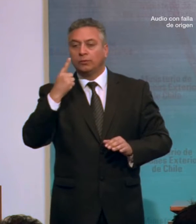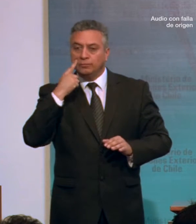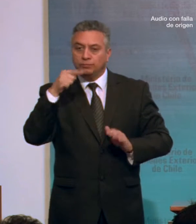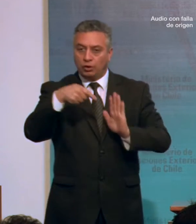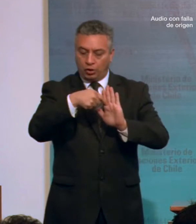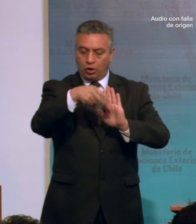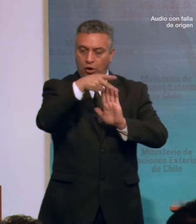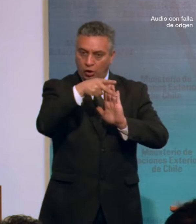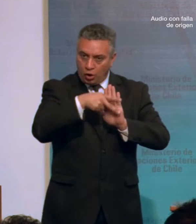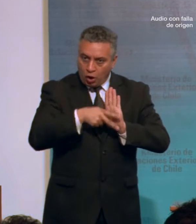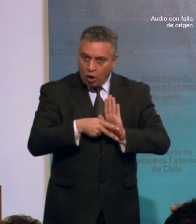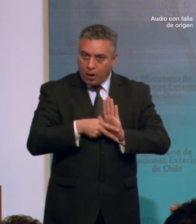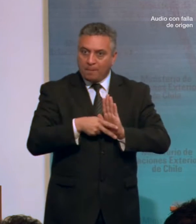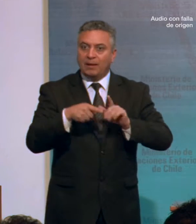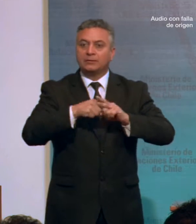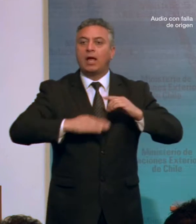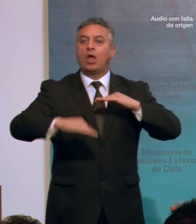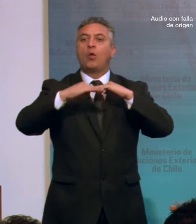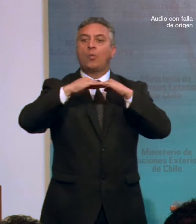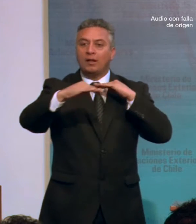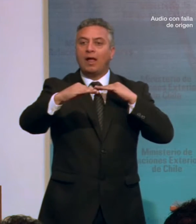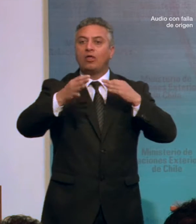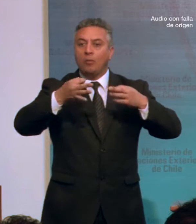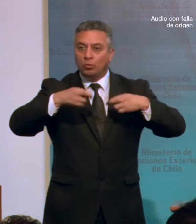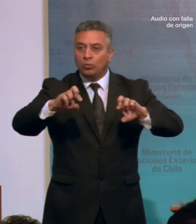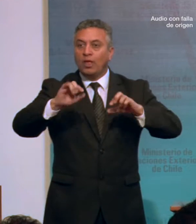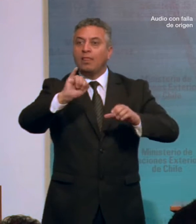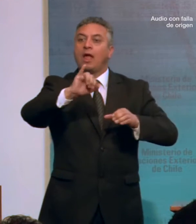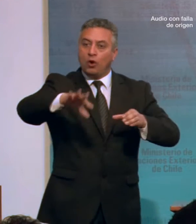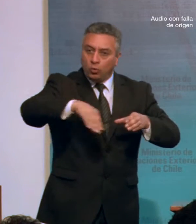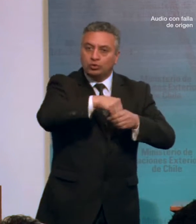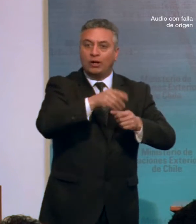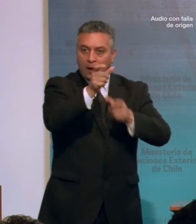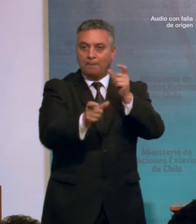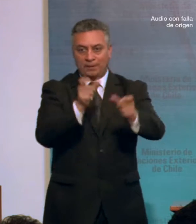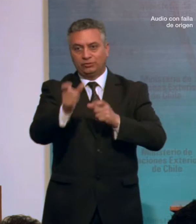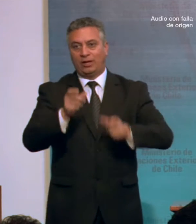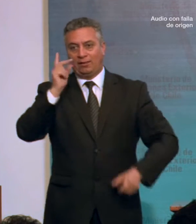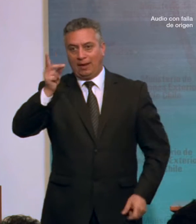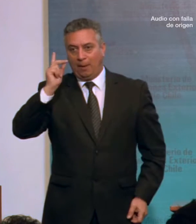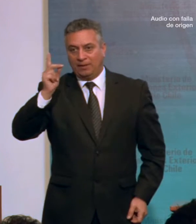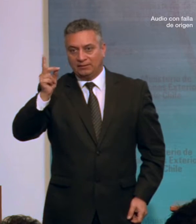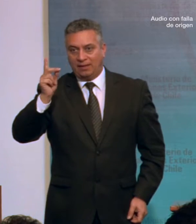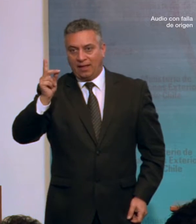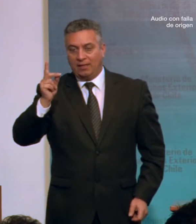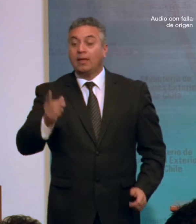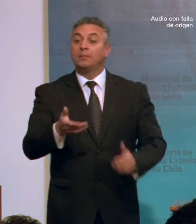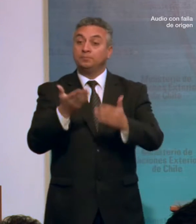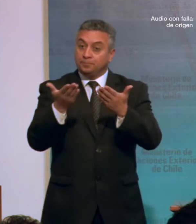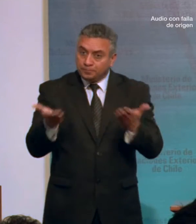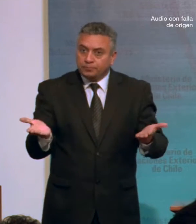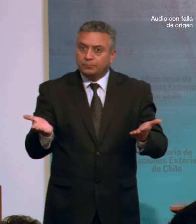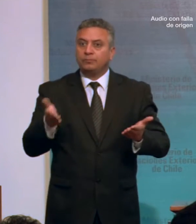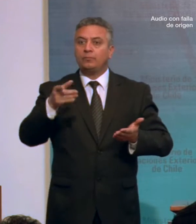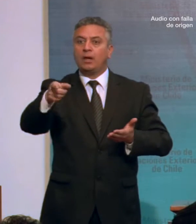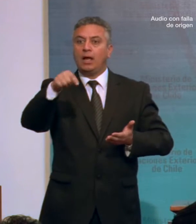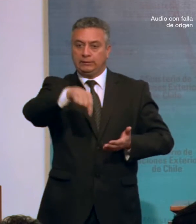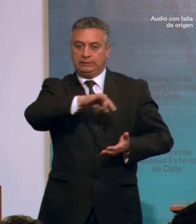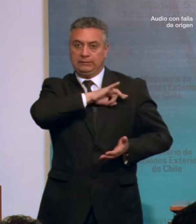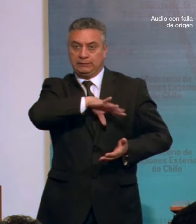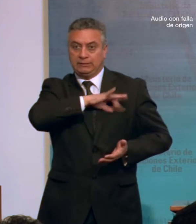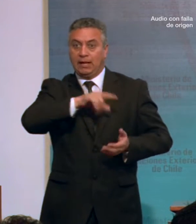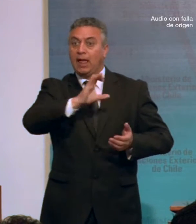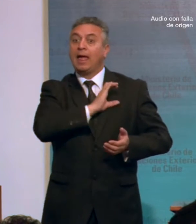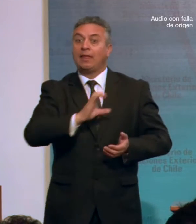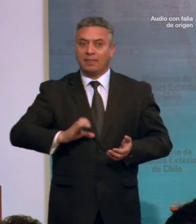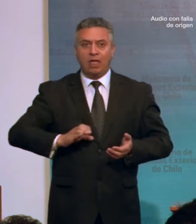normas sobre igualdad de oportunidades e inclusión de las personas con discapacidad, por la cual el Estado de Chile se obliga